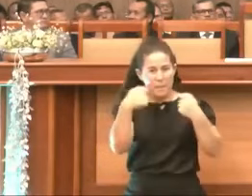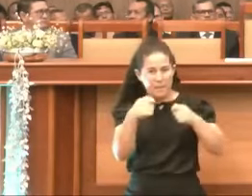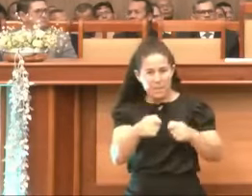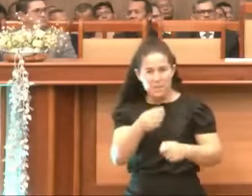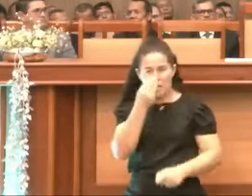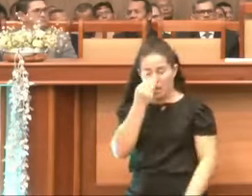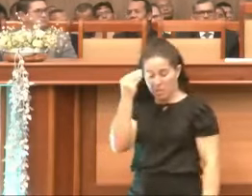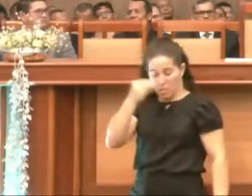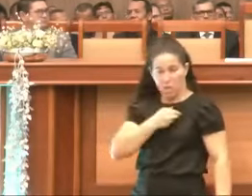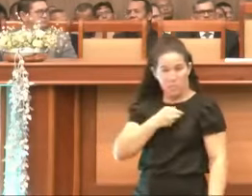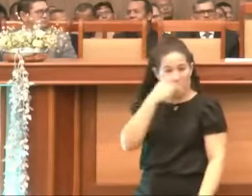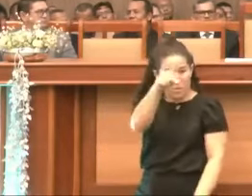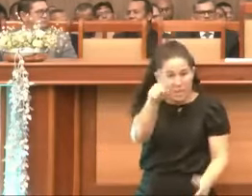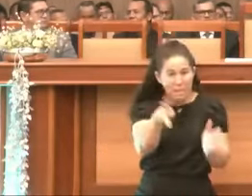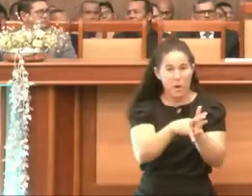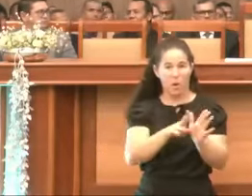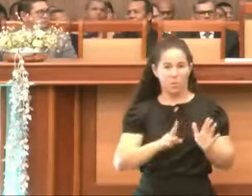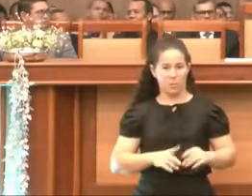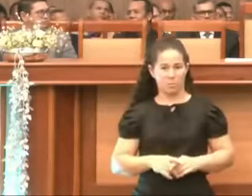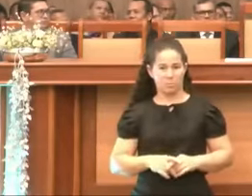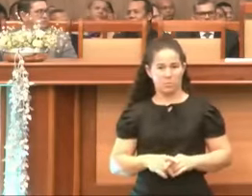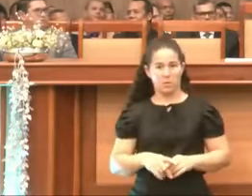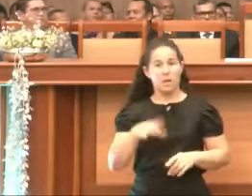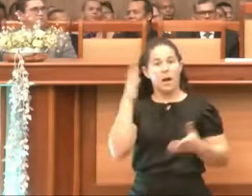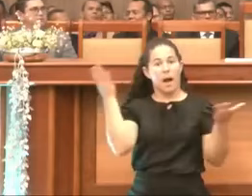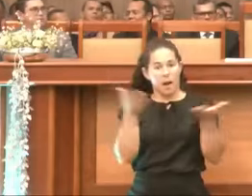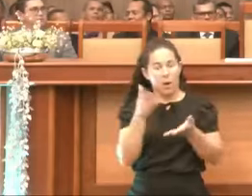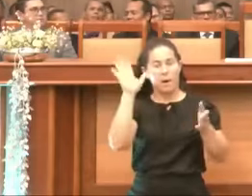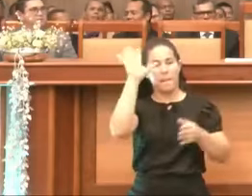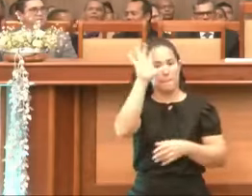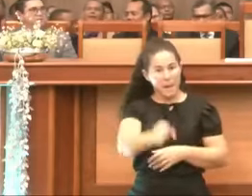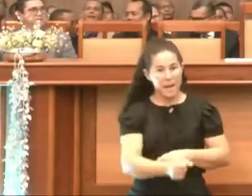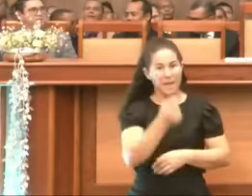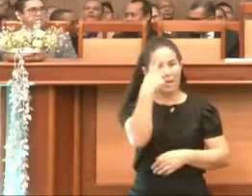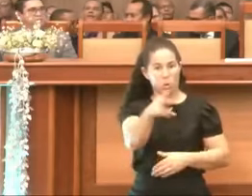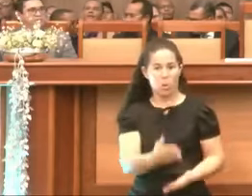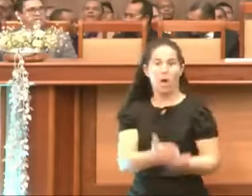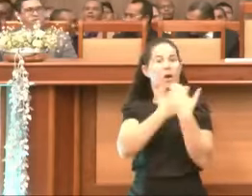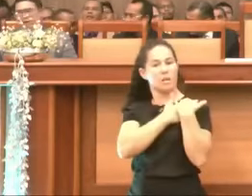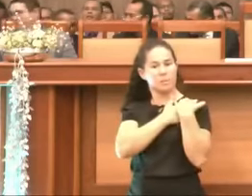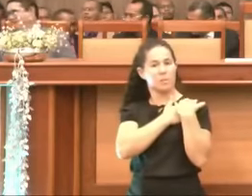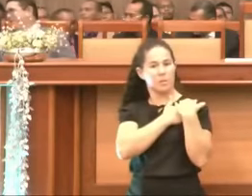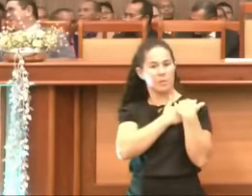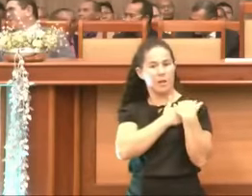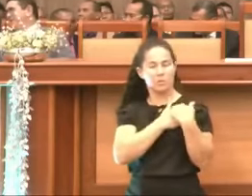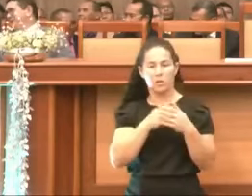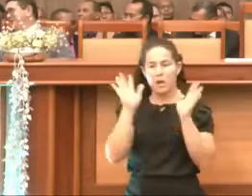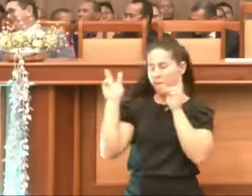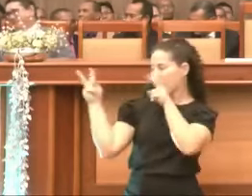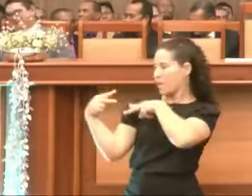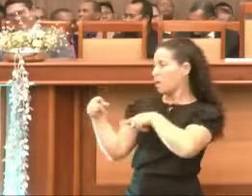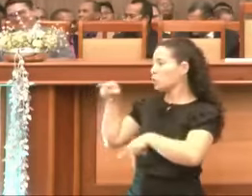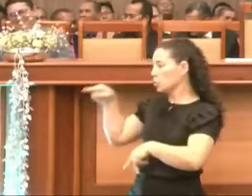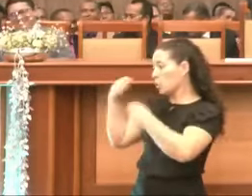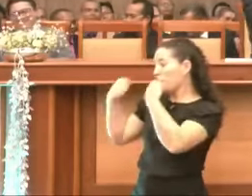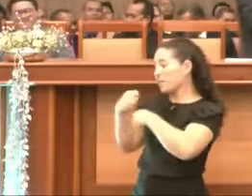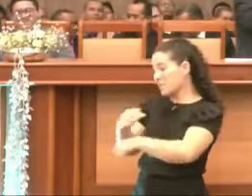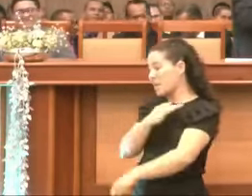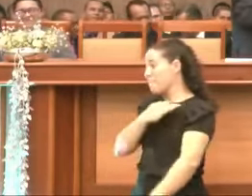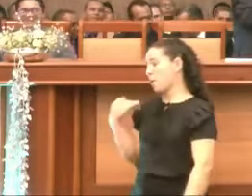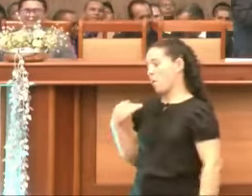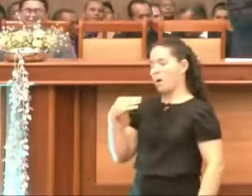e pegue a sua cruz. Vira para o teu irmão e diga para ele, tu tem que morrer. Diga aí, tu tem que morrer. Morrer.